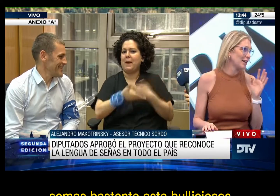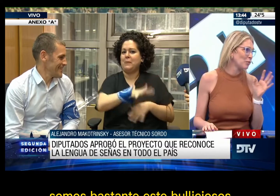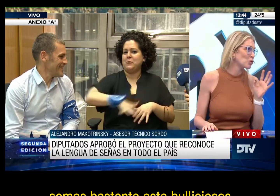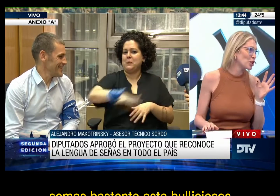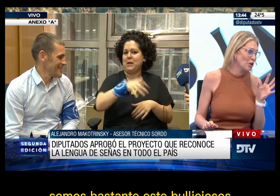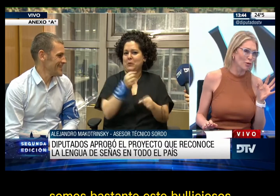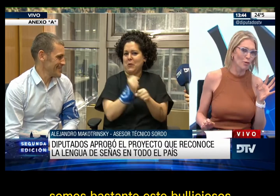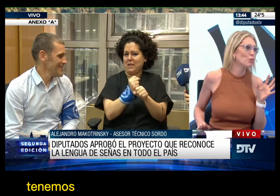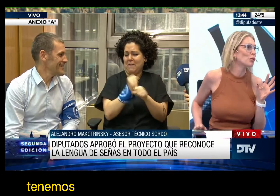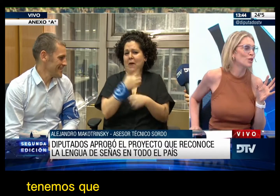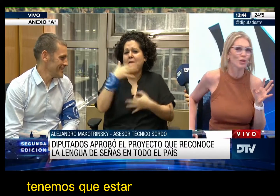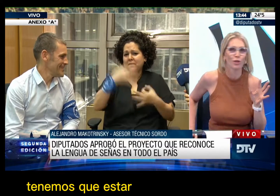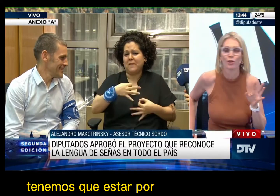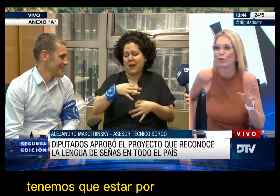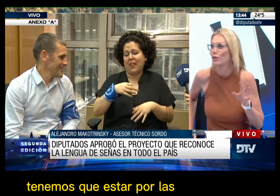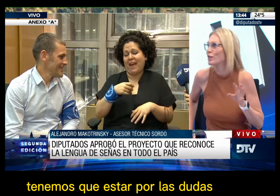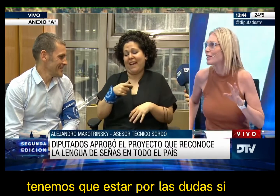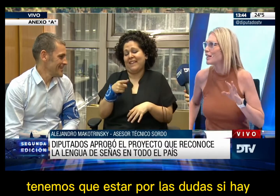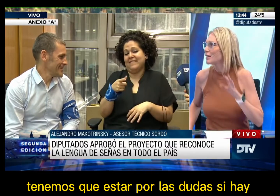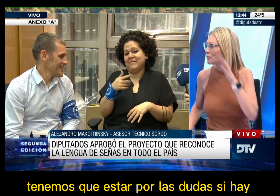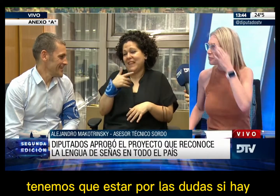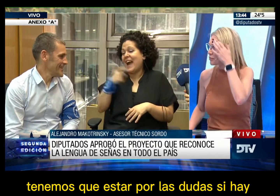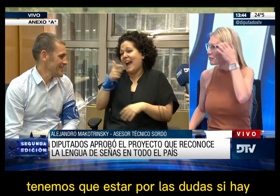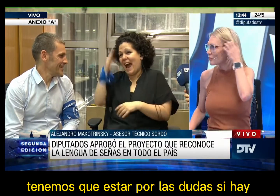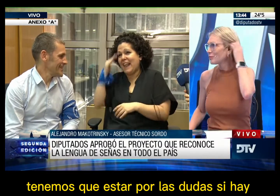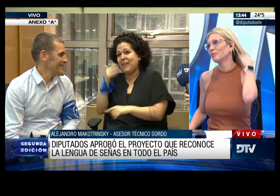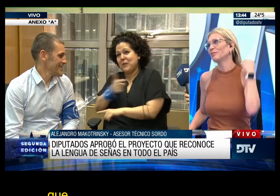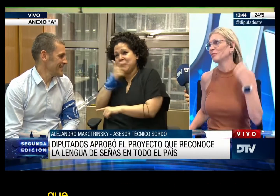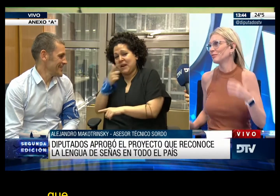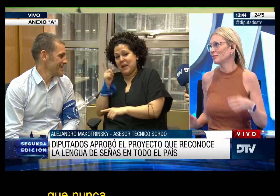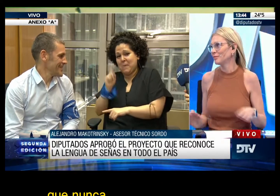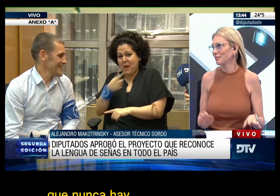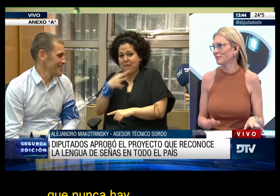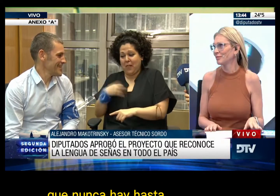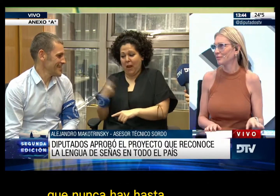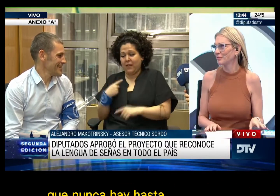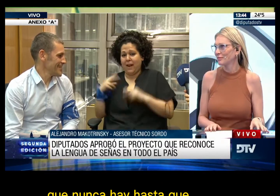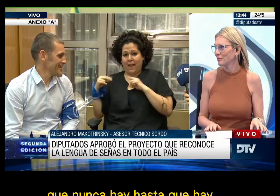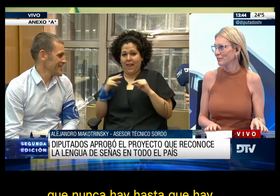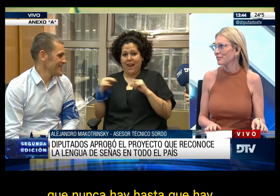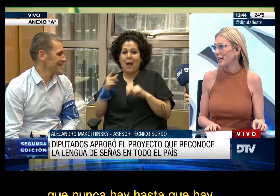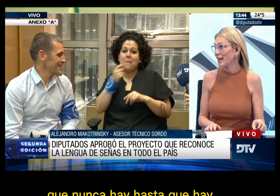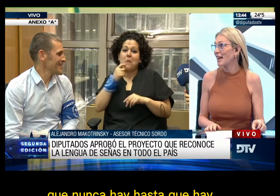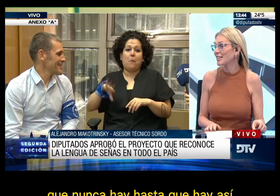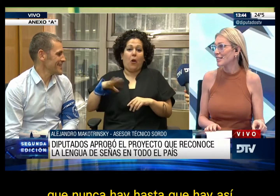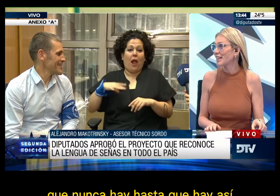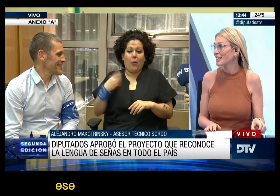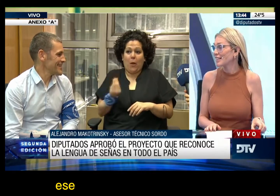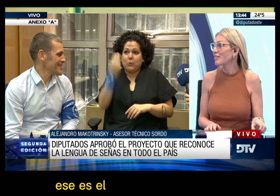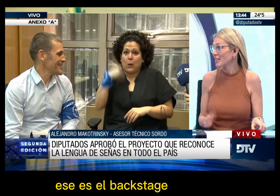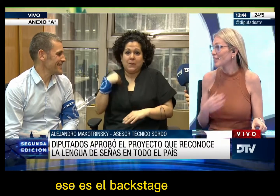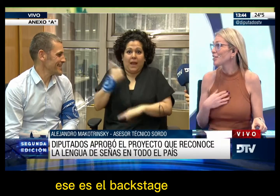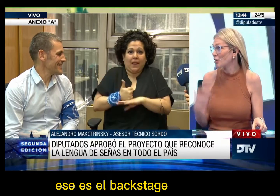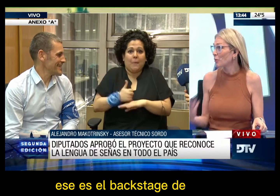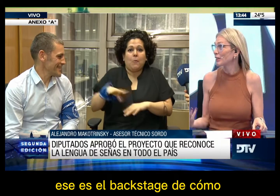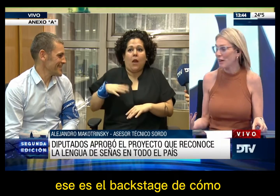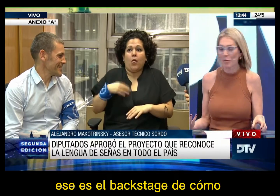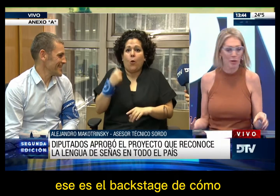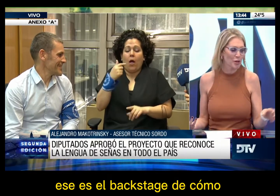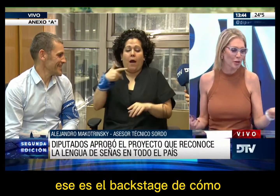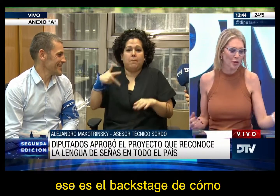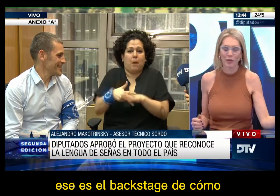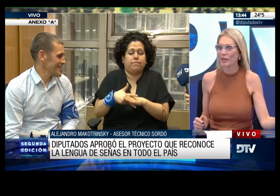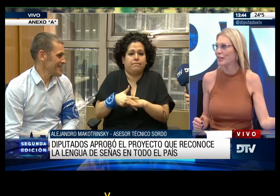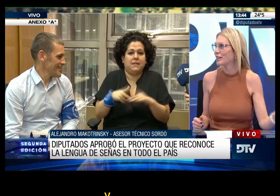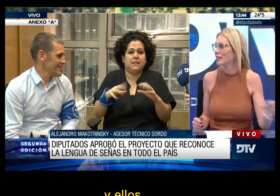bullizos. Tenemos que estar, por las dudas, si hay un cuarto intermedio, que nunca hay, hasta que hay. Así es, ese es el backstage de cómo